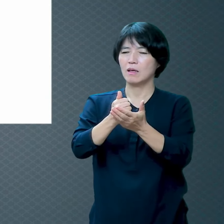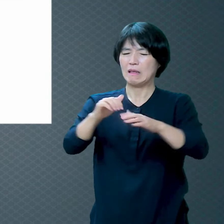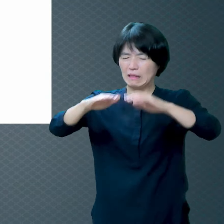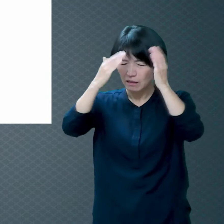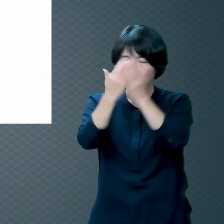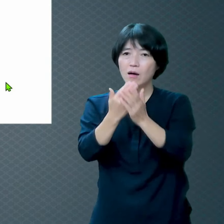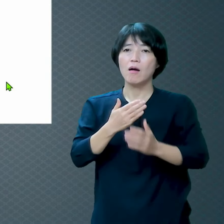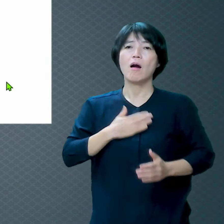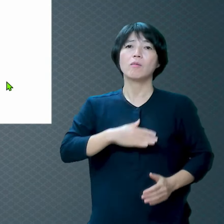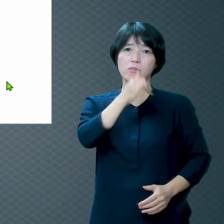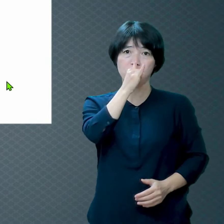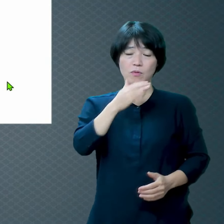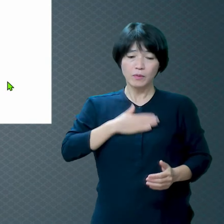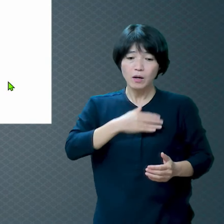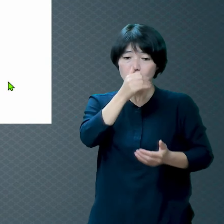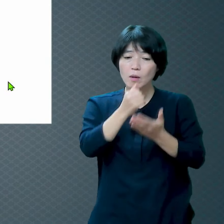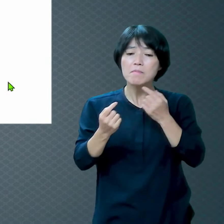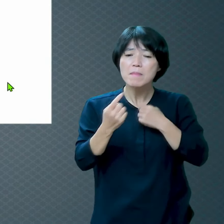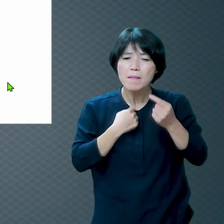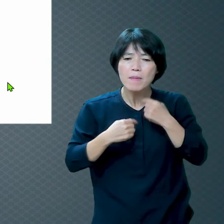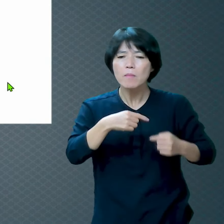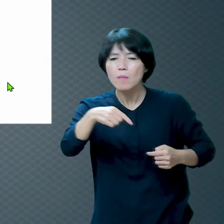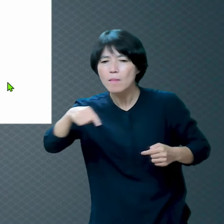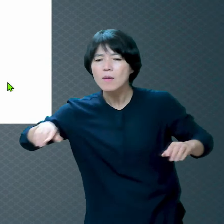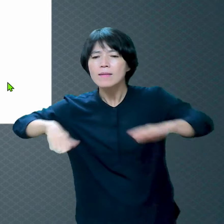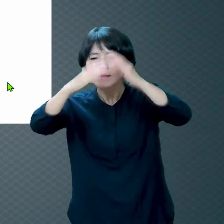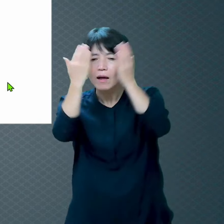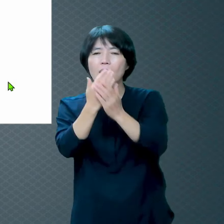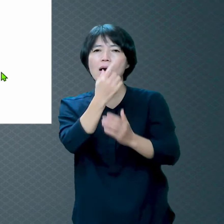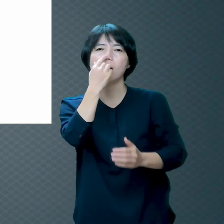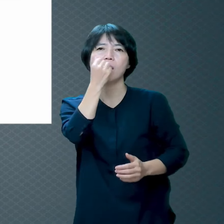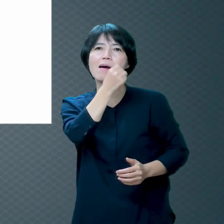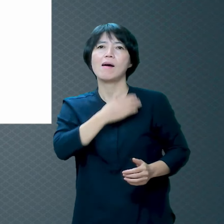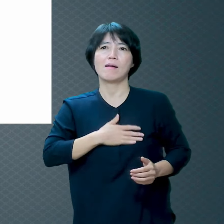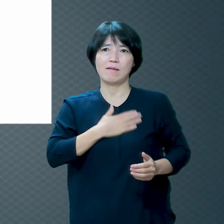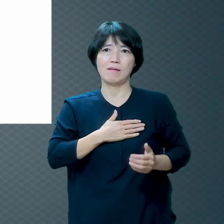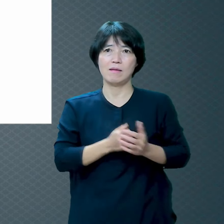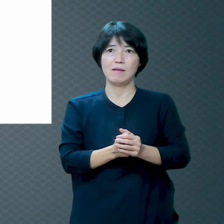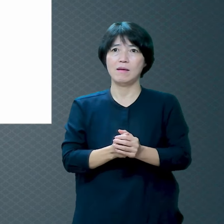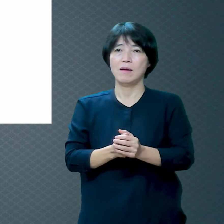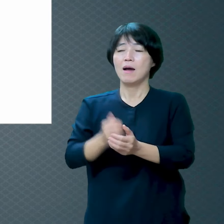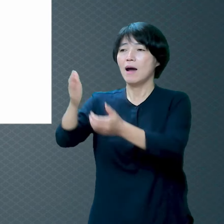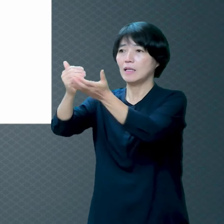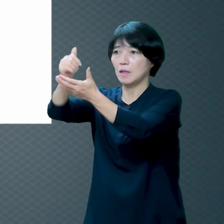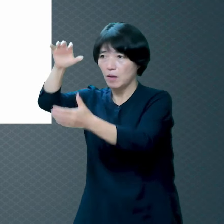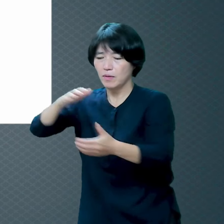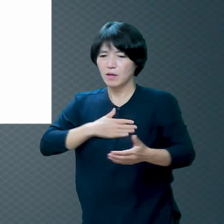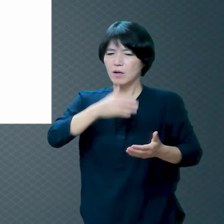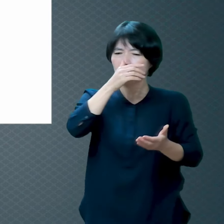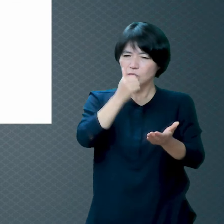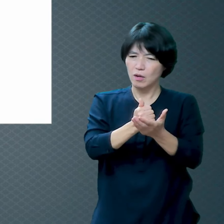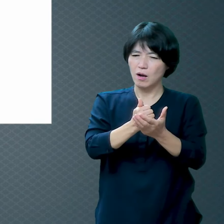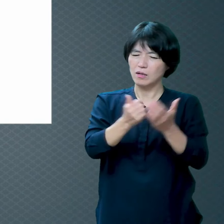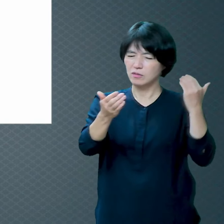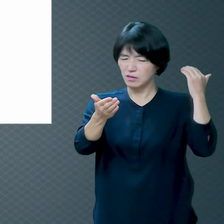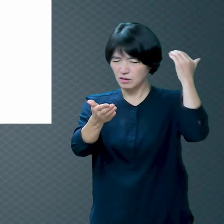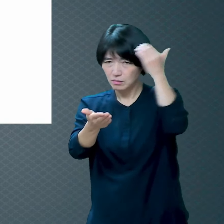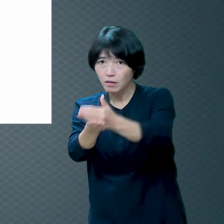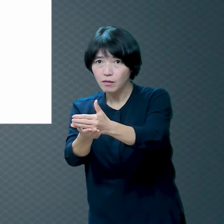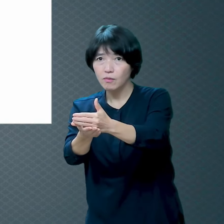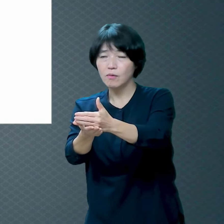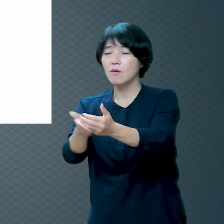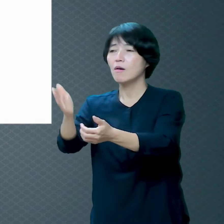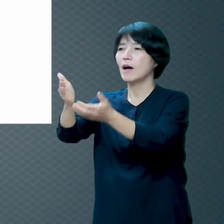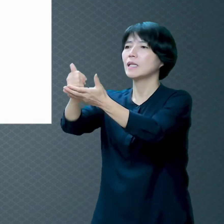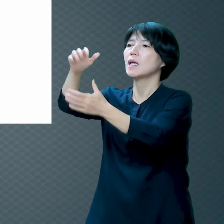죄를 알잖아요 내가 어떤 죄를 지었는지 우리가 알잖아요 우리의 허물이 죄 앞에 심히 많으며 우리의